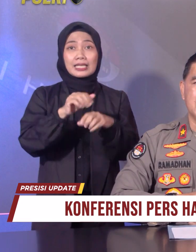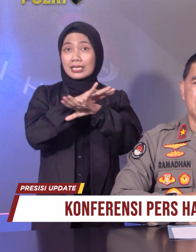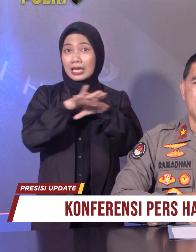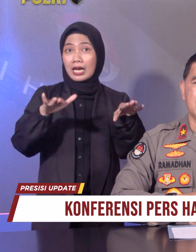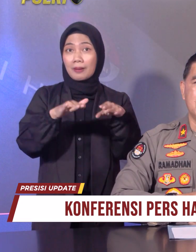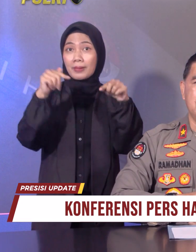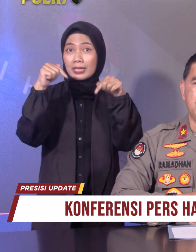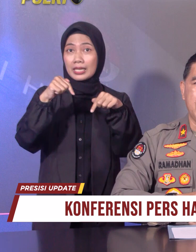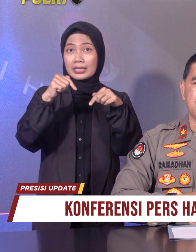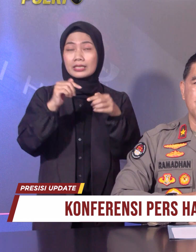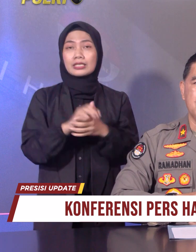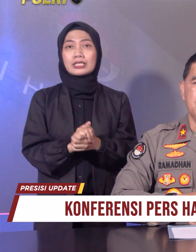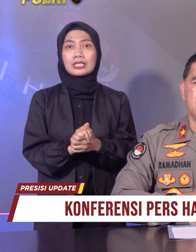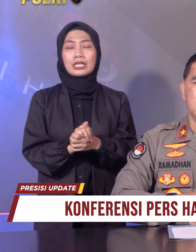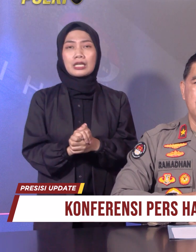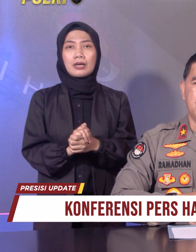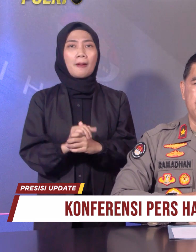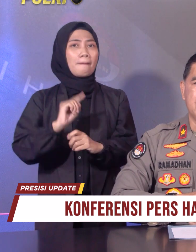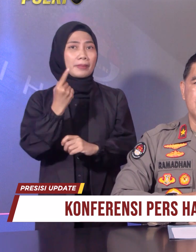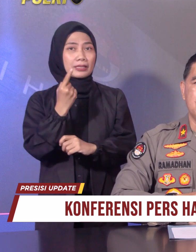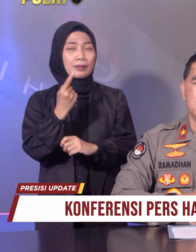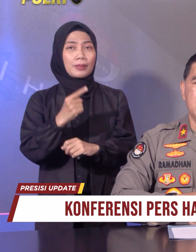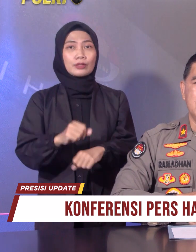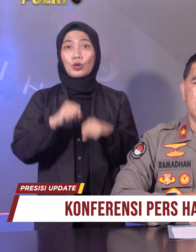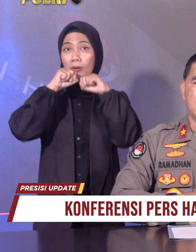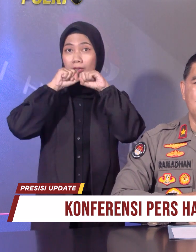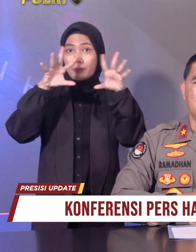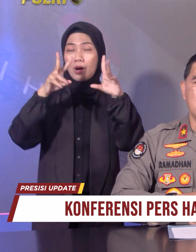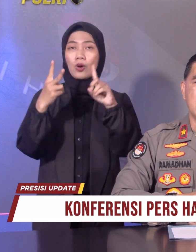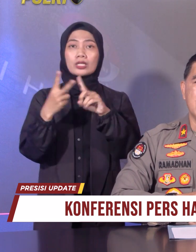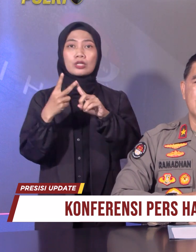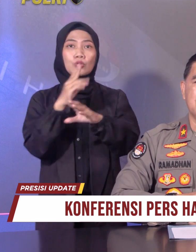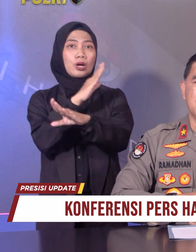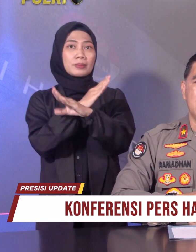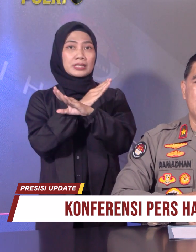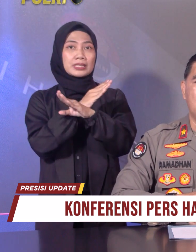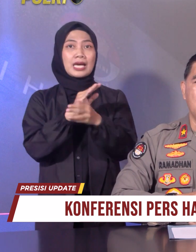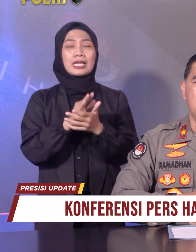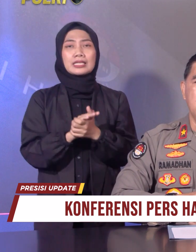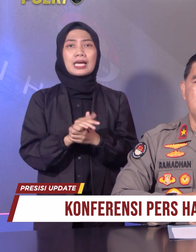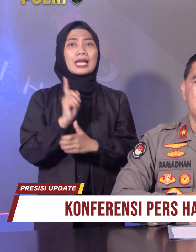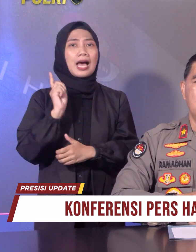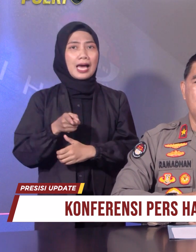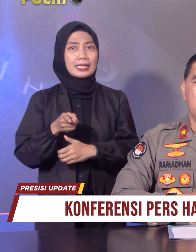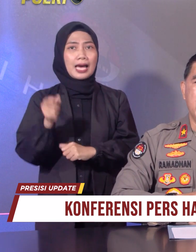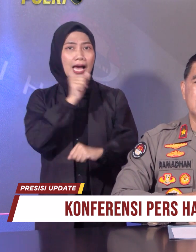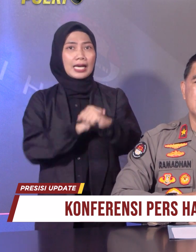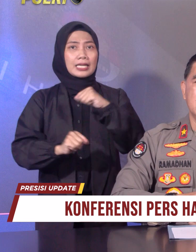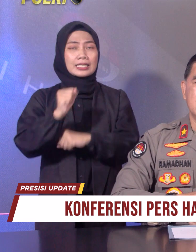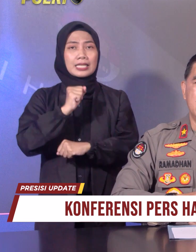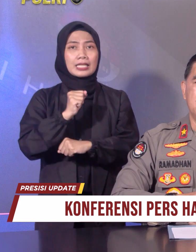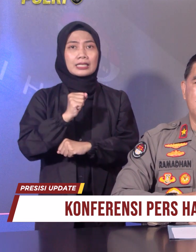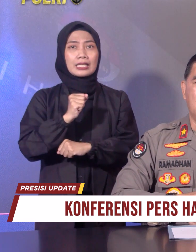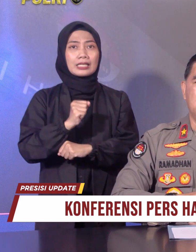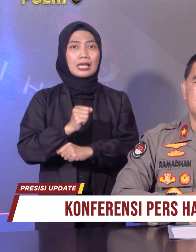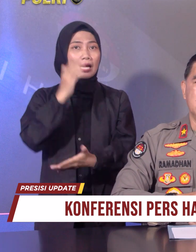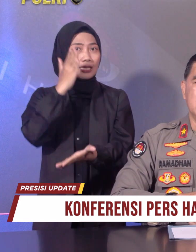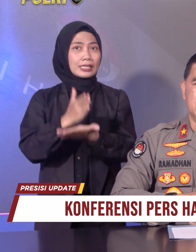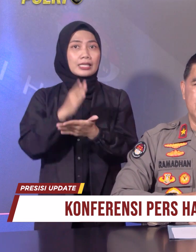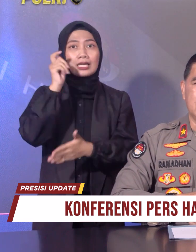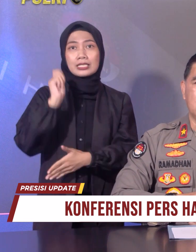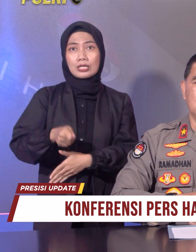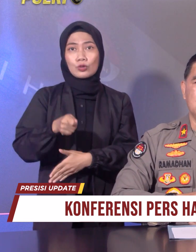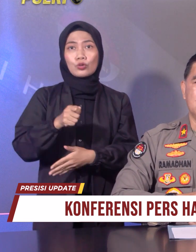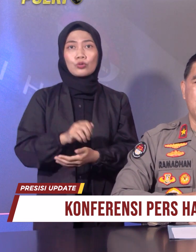mengedepankan kegiatan preemptive dengan didukung kegiatan penegakan hukum, humas, dan banob